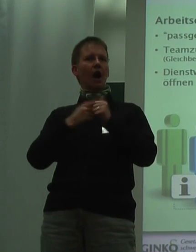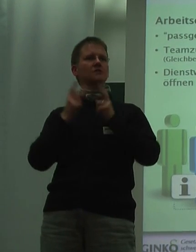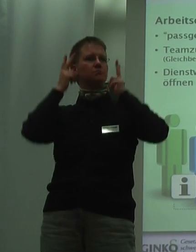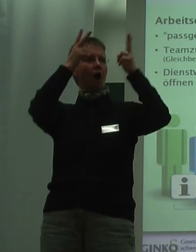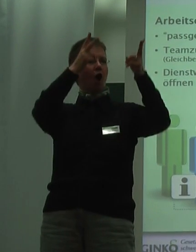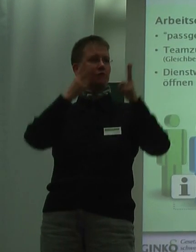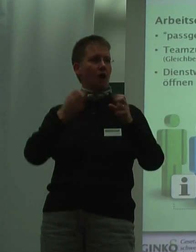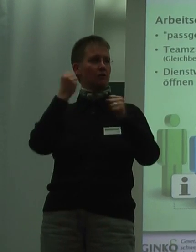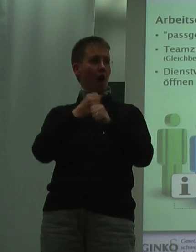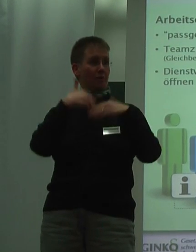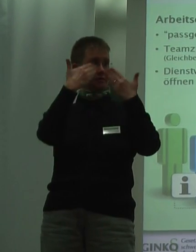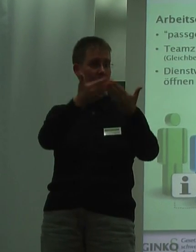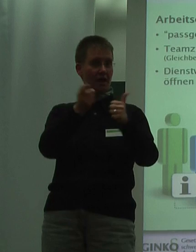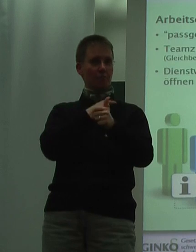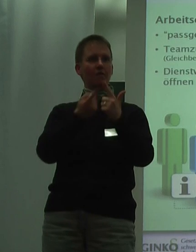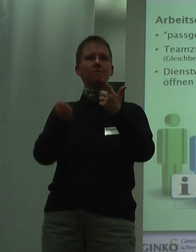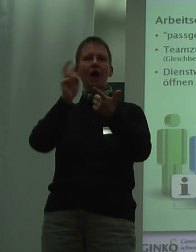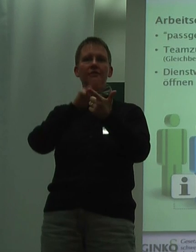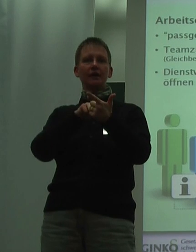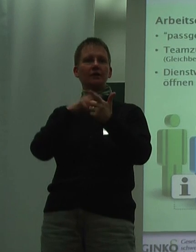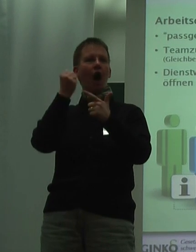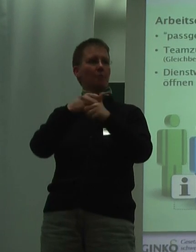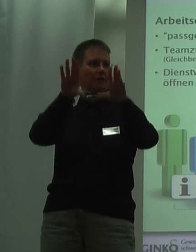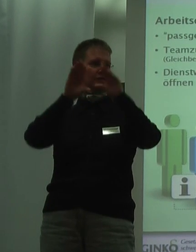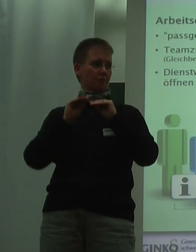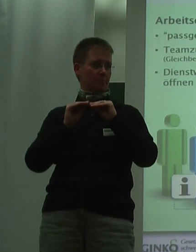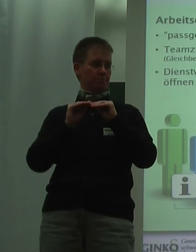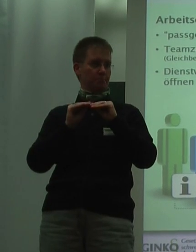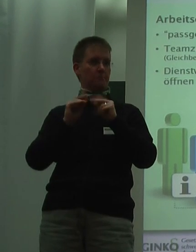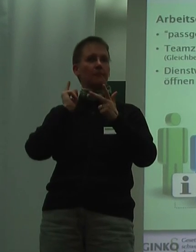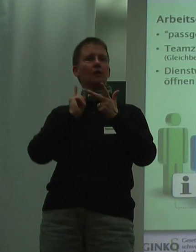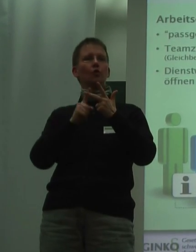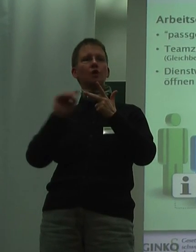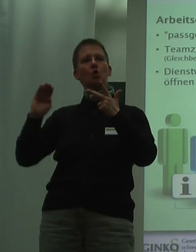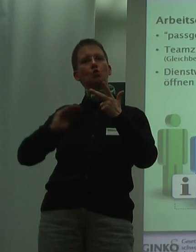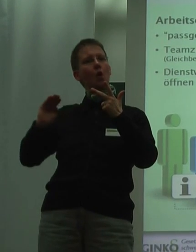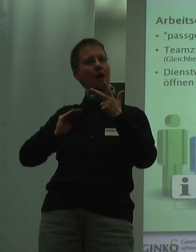Arbeitgebern als auch die Vertreter der Arbeitnehmer und deren Kollegen und direkte Vorgesetzten.